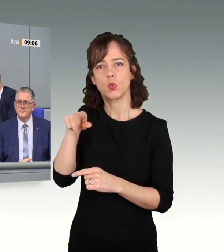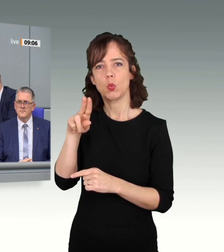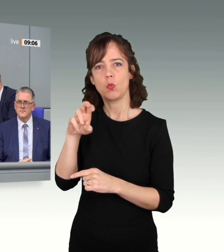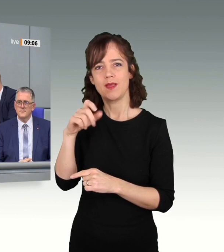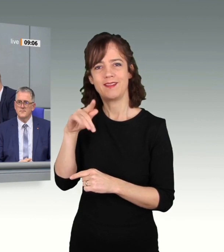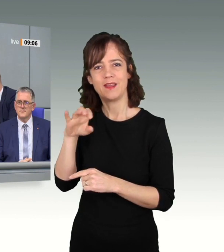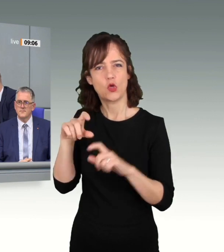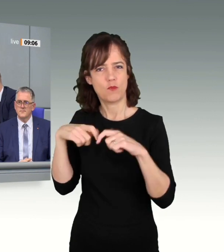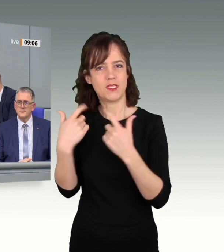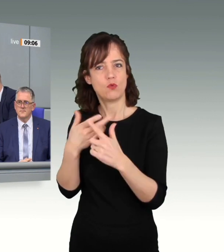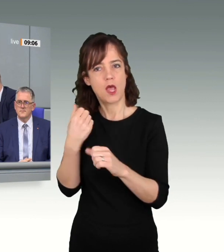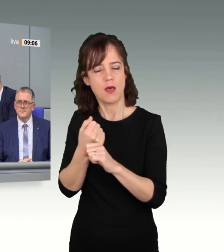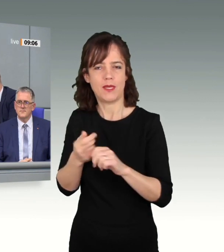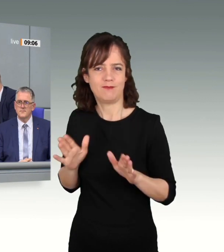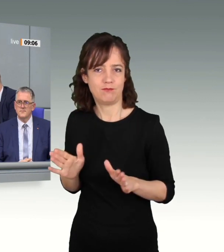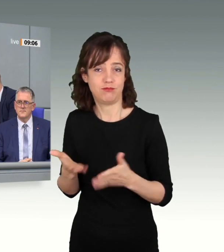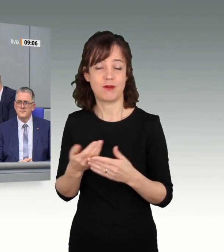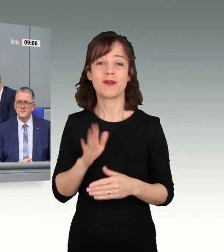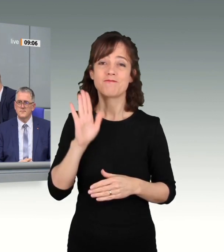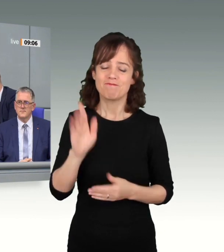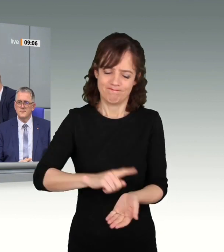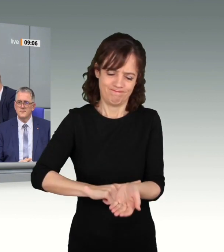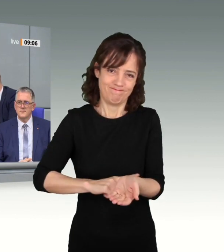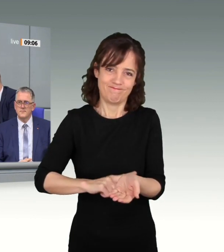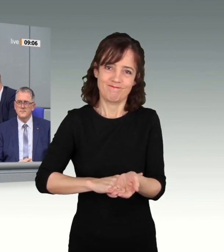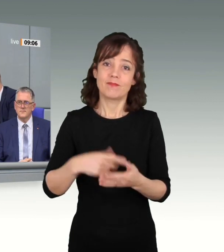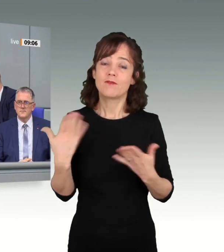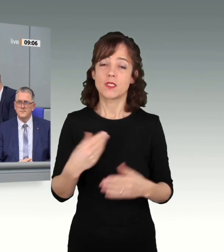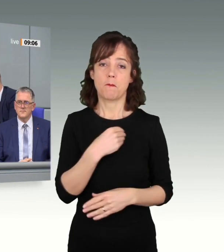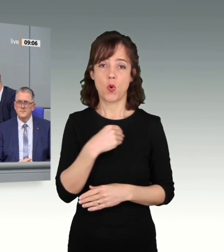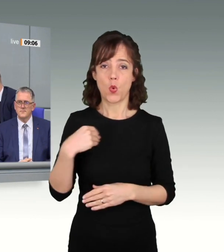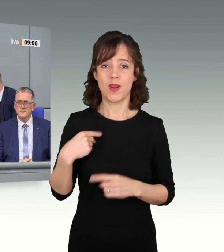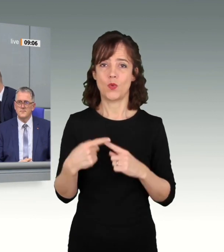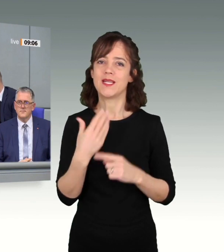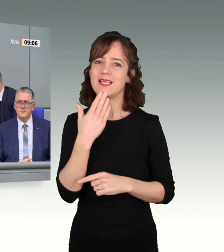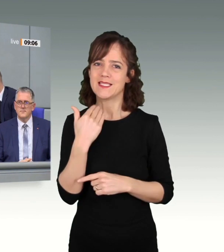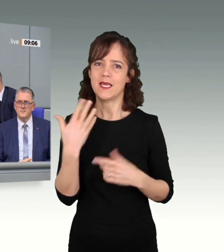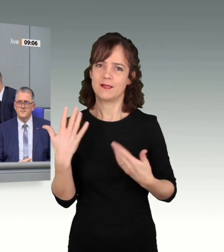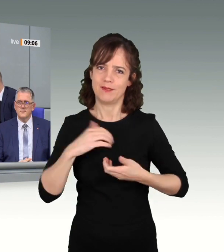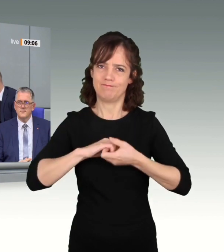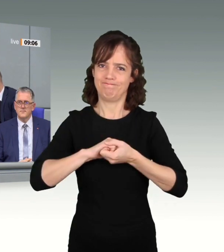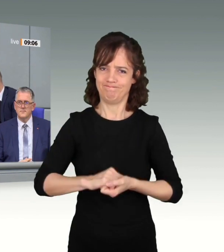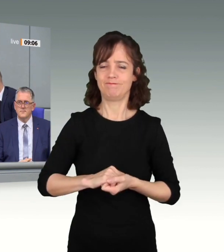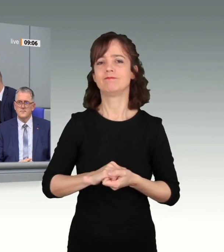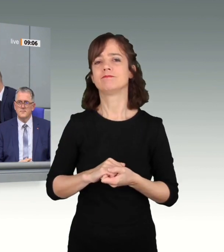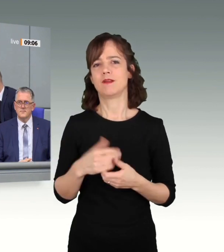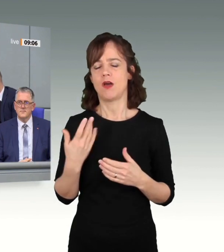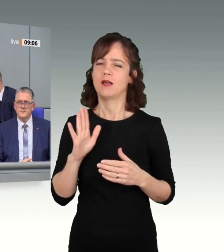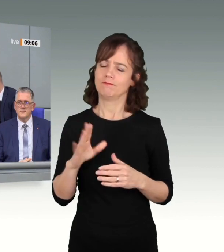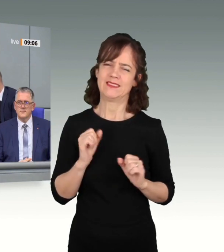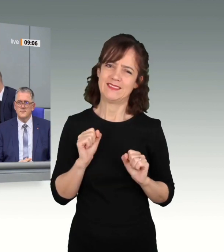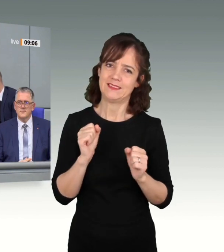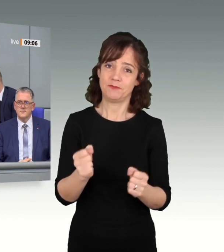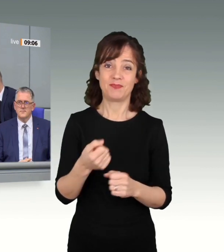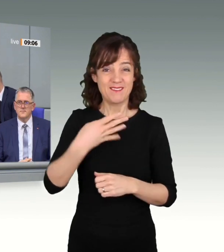Ihre Herzensangelegenheit war die Aussöhnung mit Polen und Israel. 14 Jahre lang leitete